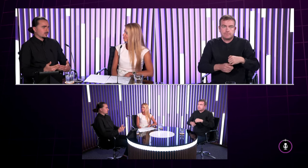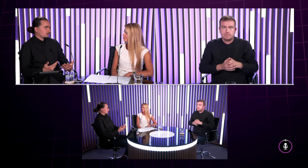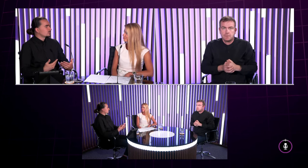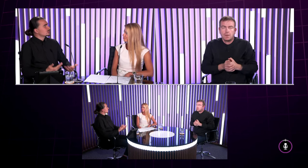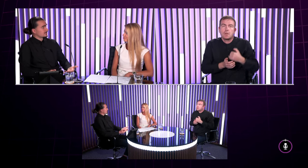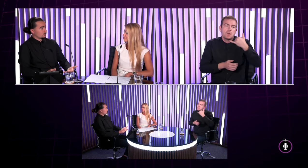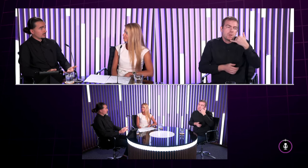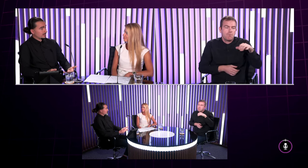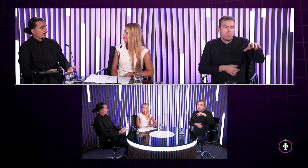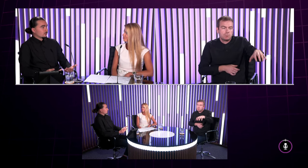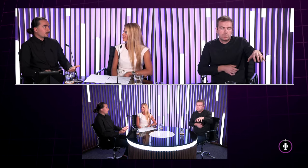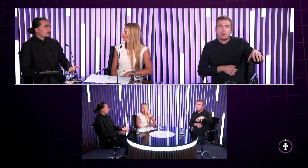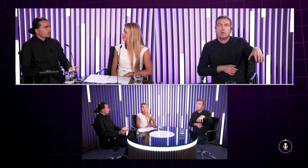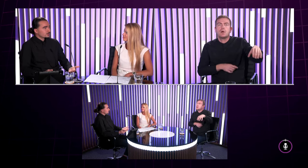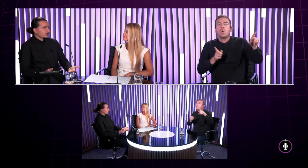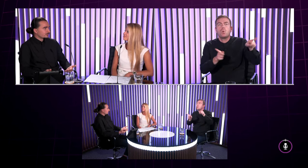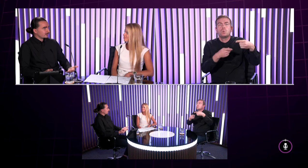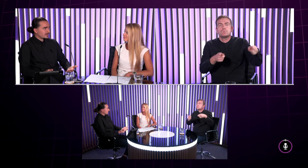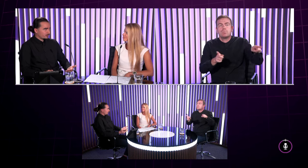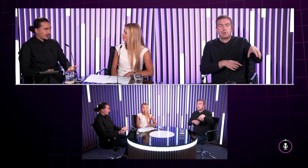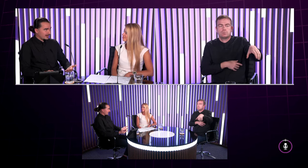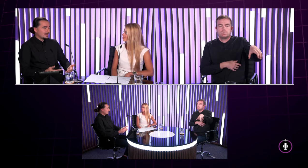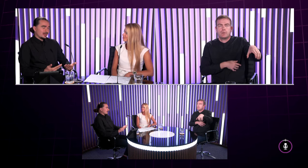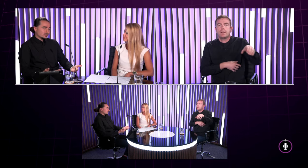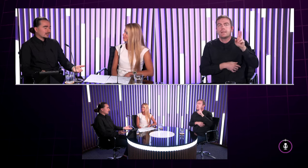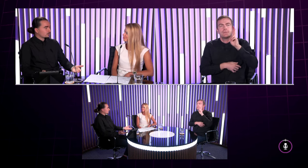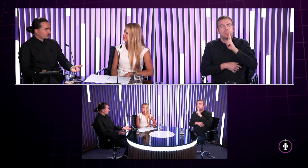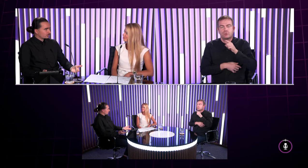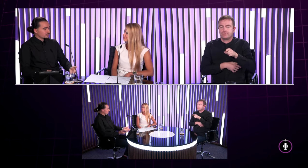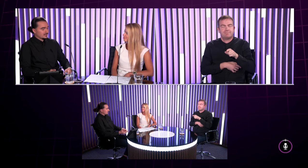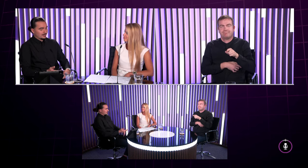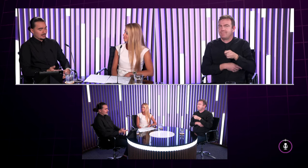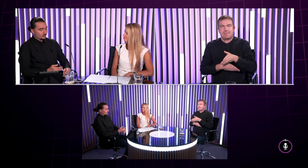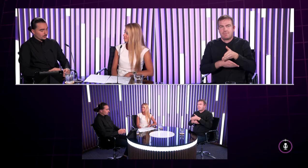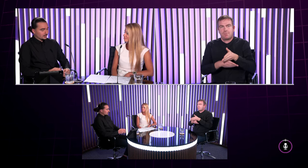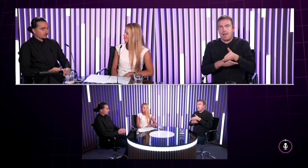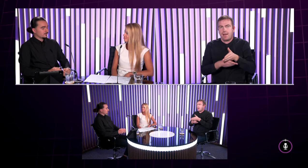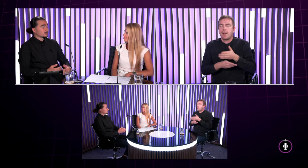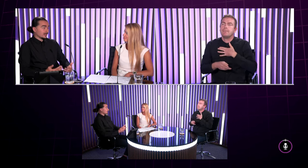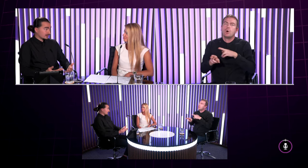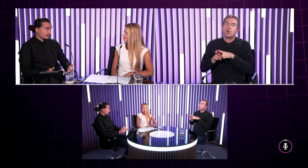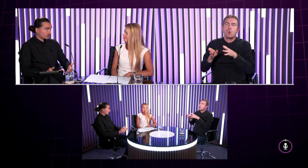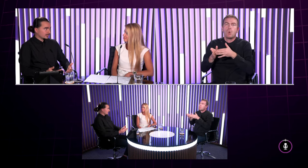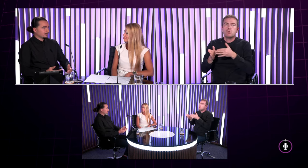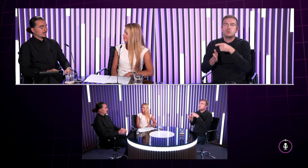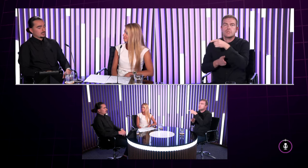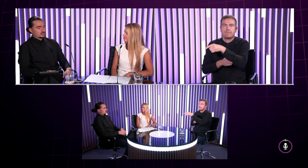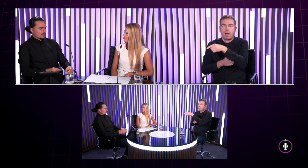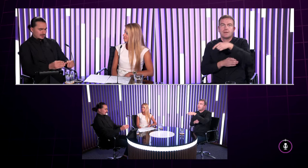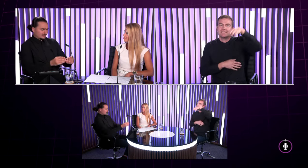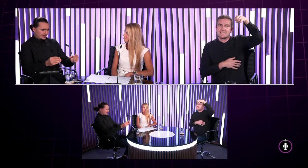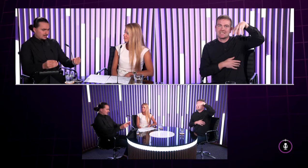nejaký zvuk alebo niečo človek sa zobudí no pri nepočujúcom to veľmi nepomáha sú tam teda rôžne možnosti napríklad moji rodičia používajú svetelný zvonček